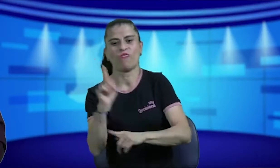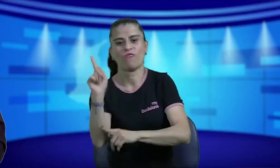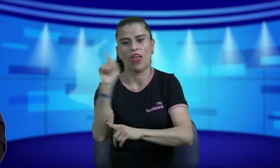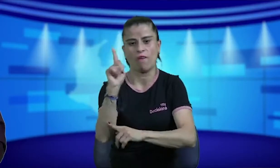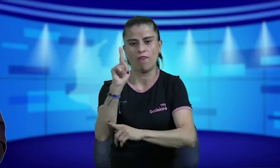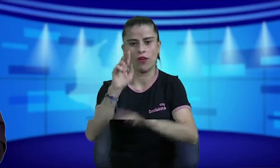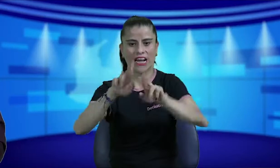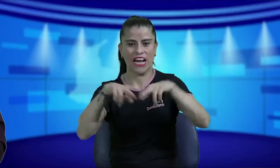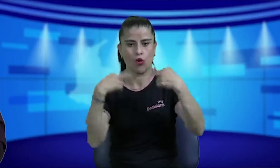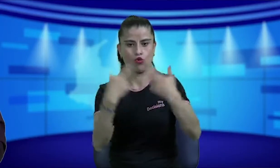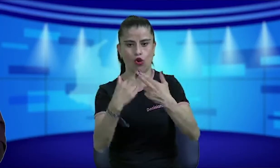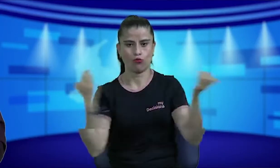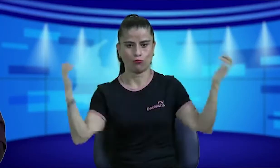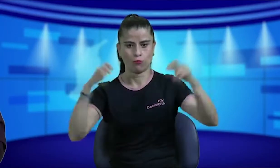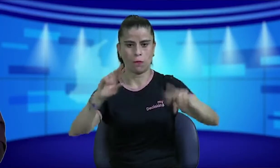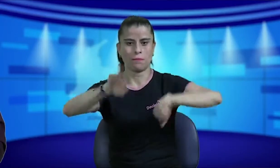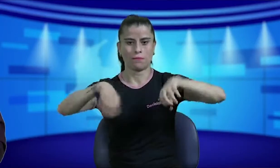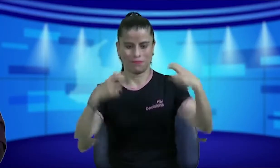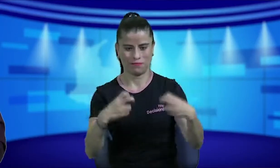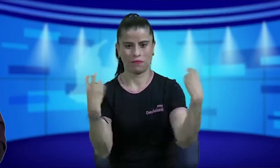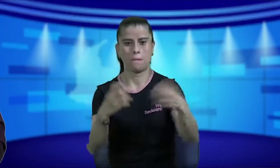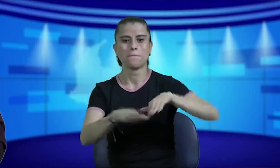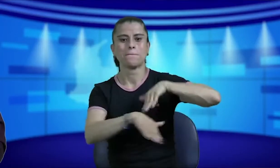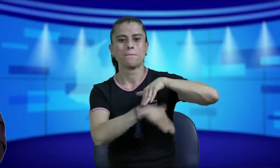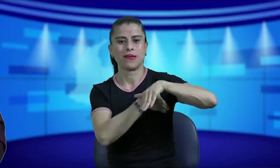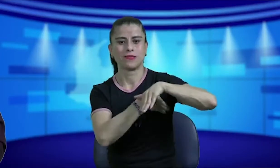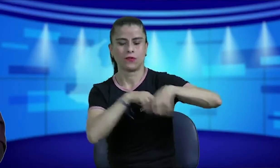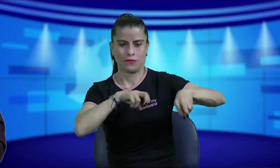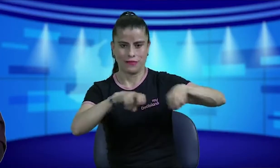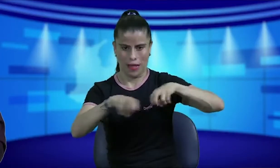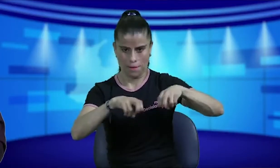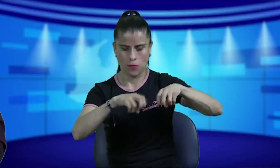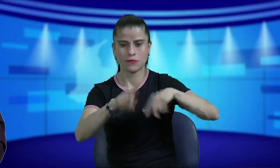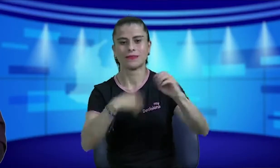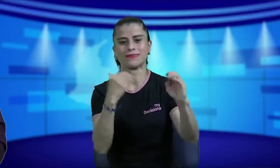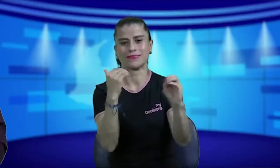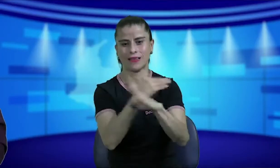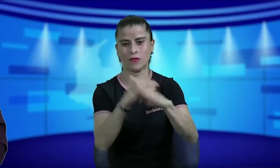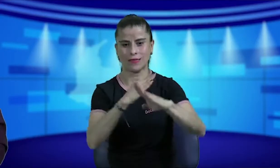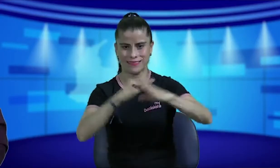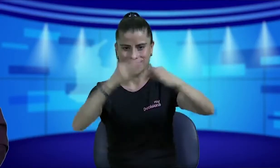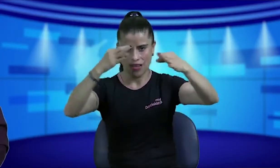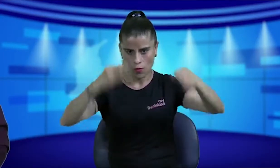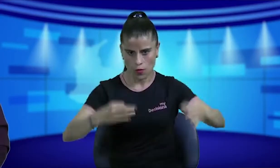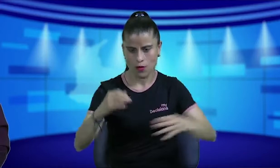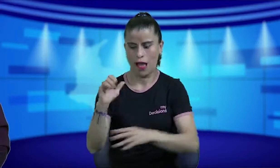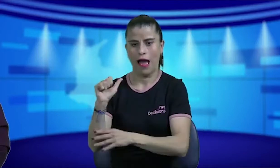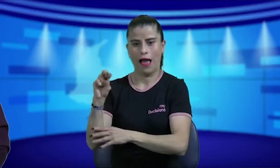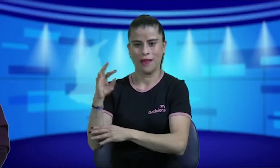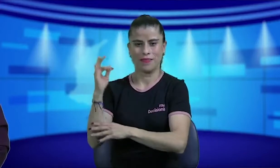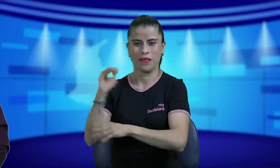y nos dieron una respuesta para una reunión en febrero una mesa de trabajo con el ministerio de transporte la agencia de seguridad vial